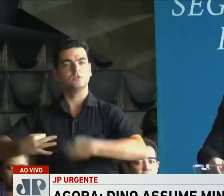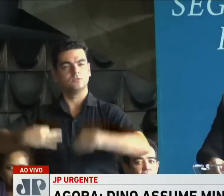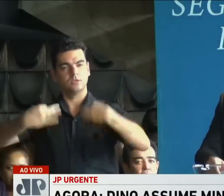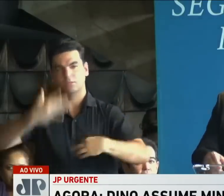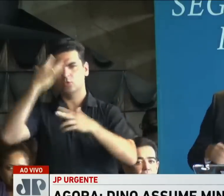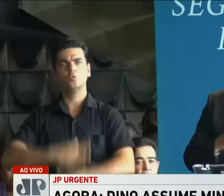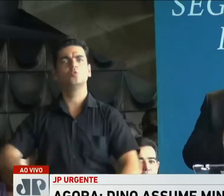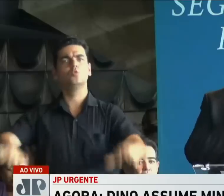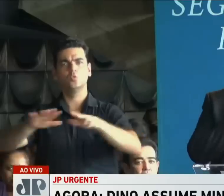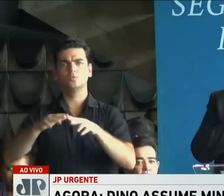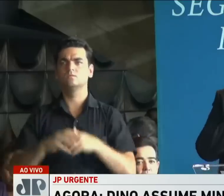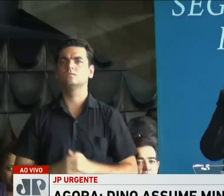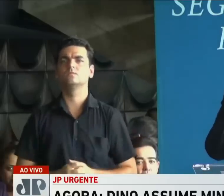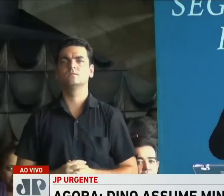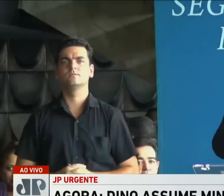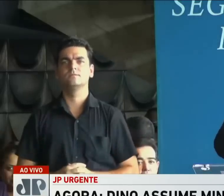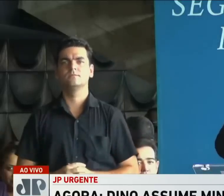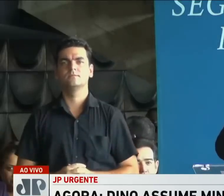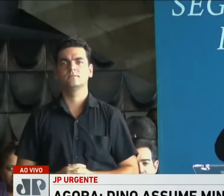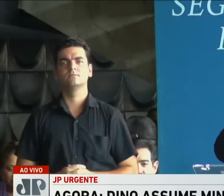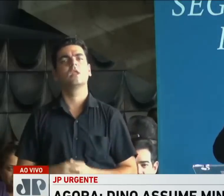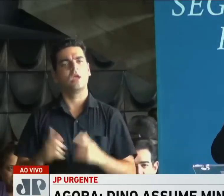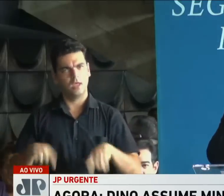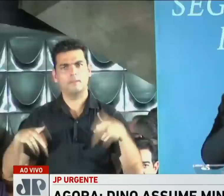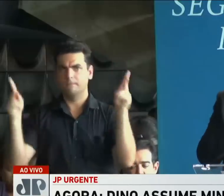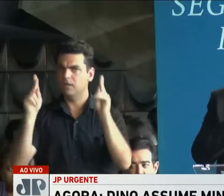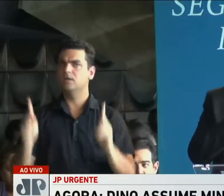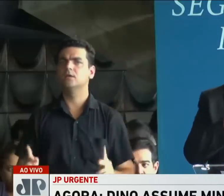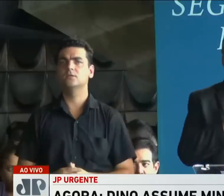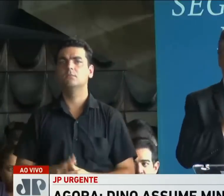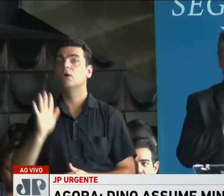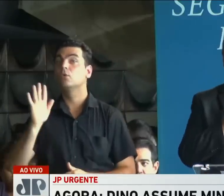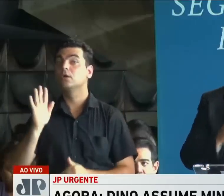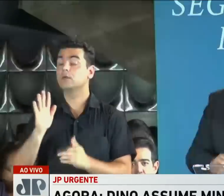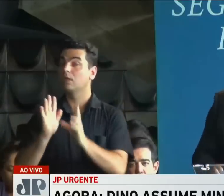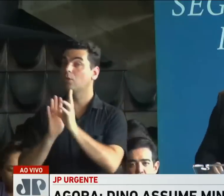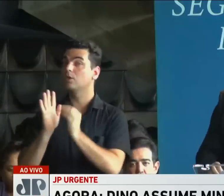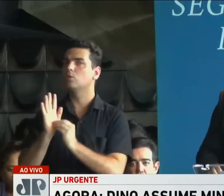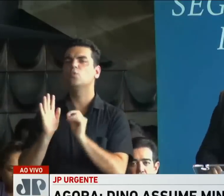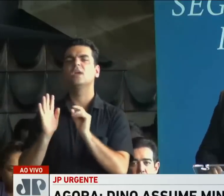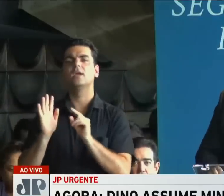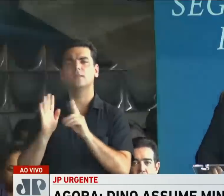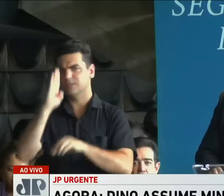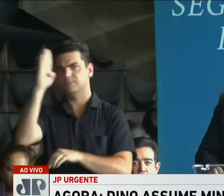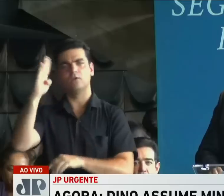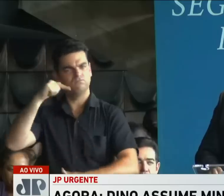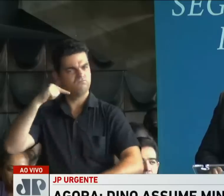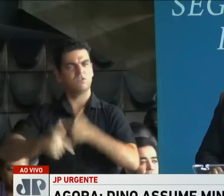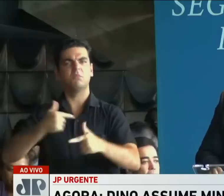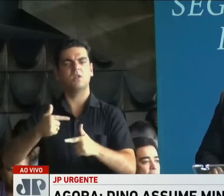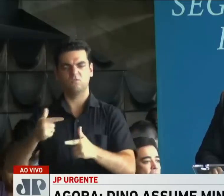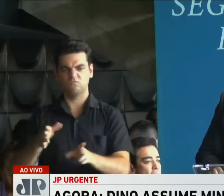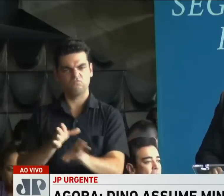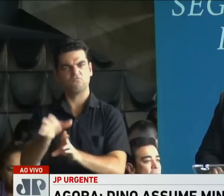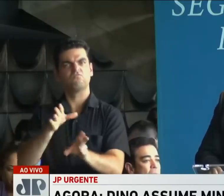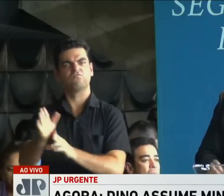todos e para todas. Paz, contudo, com conteúdo, com prioridades, com eixos,